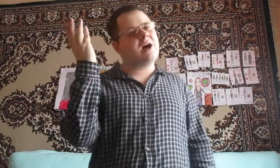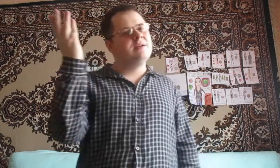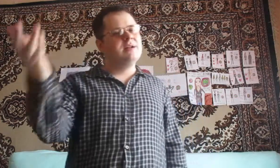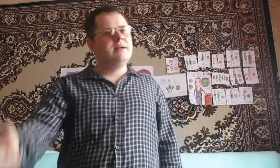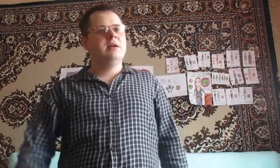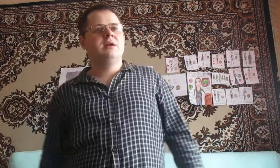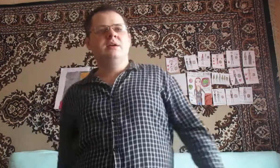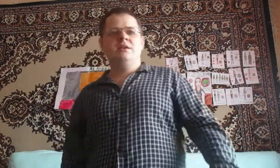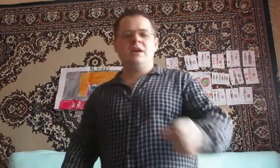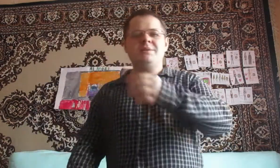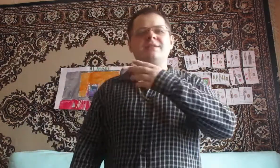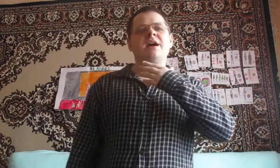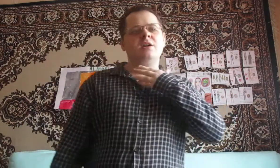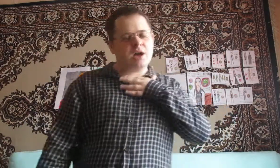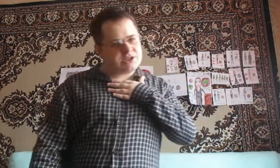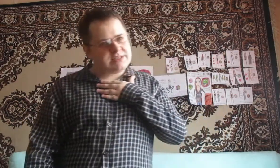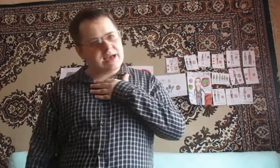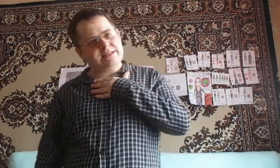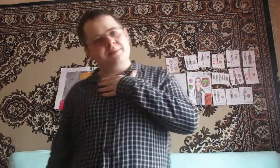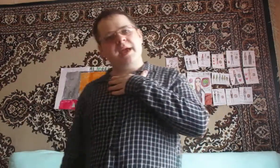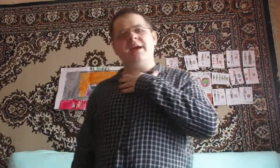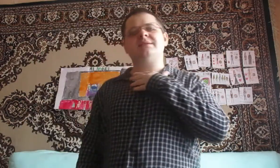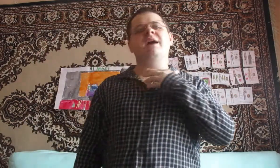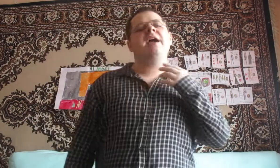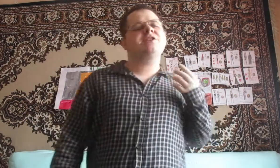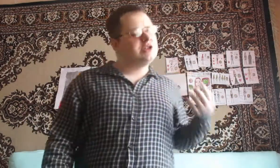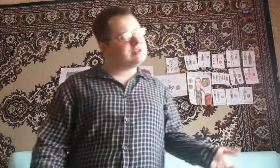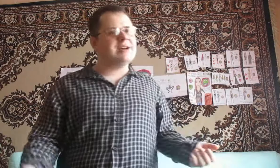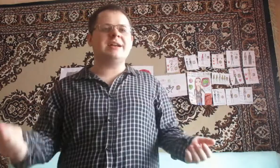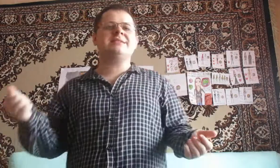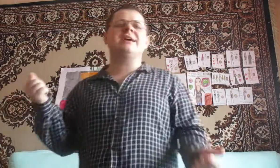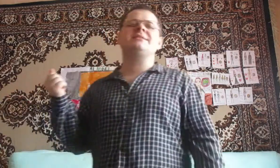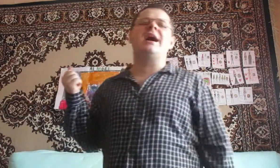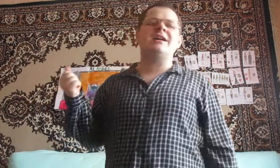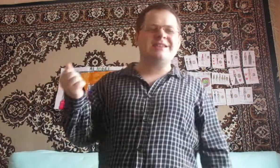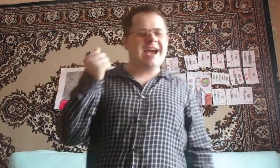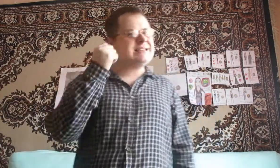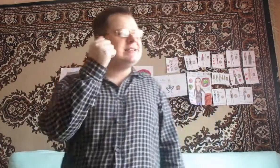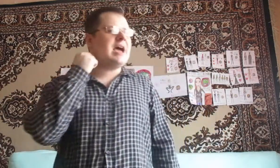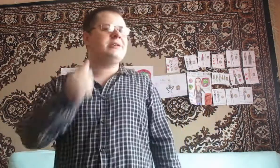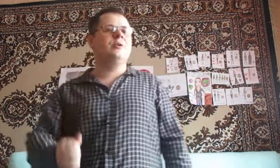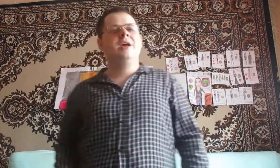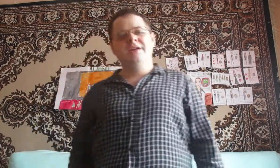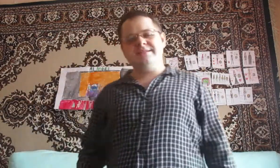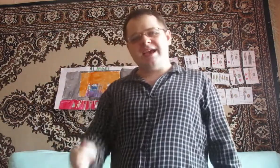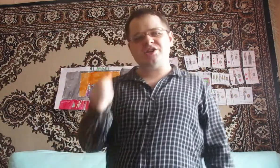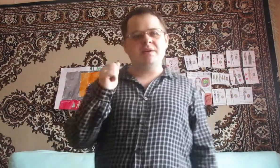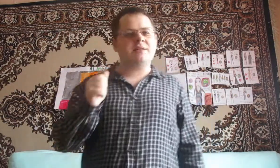И мне так хочется тебе о своих чувствах рассказать Я знаю, где живет